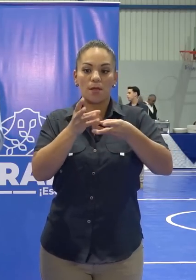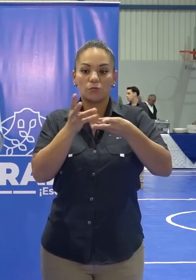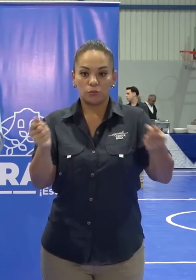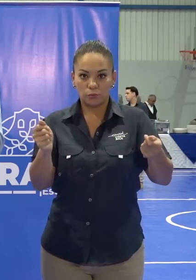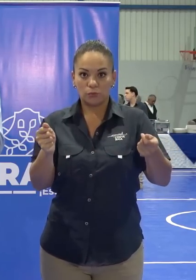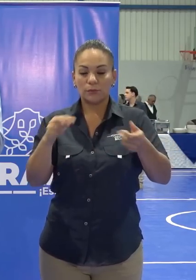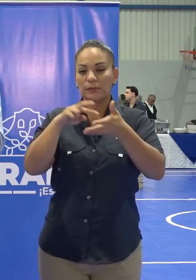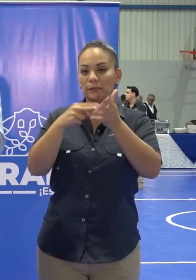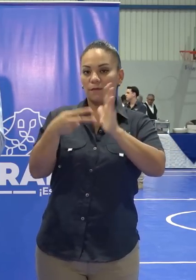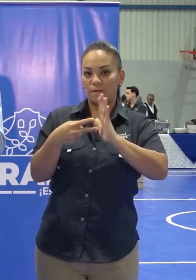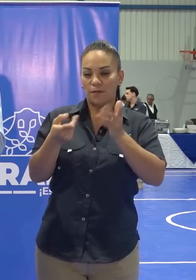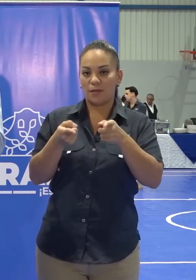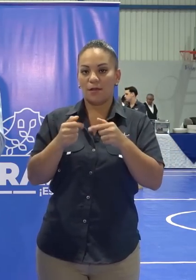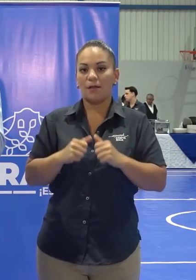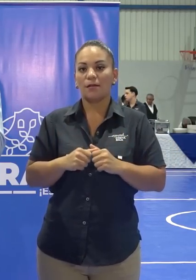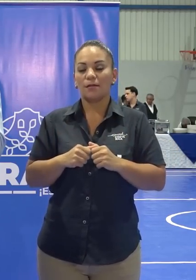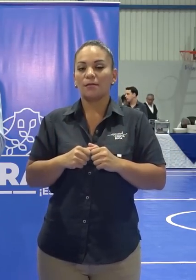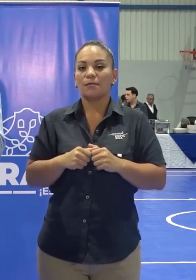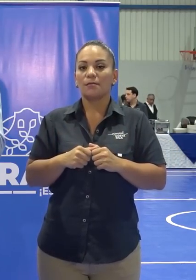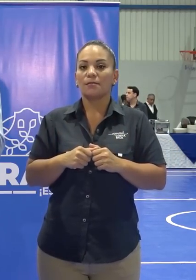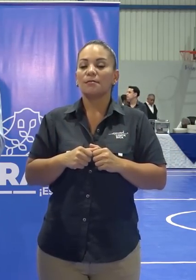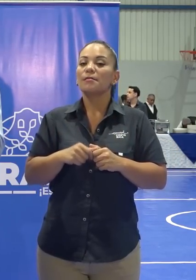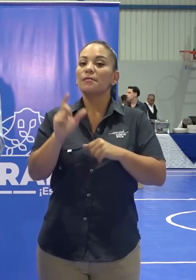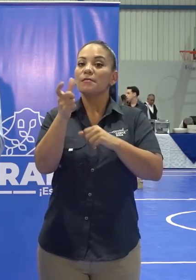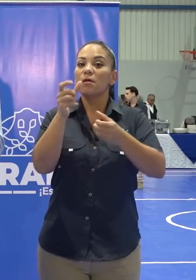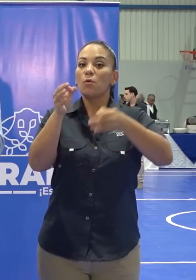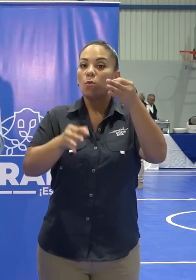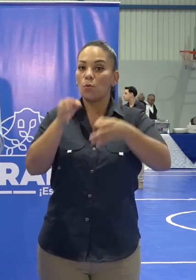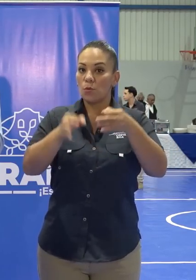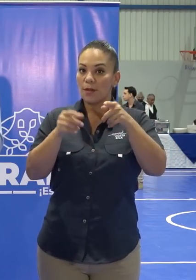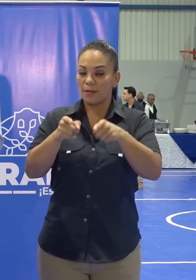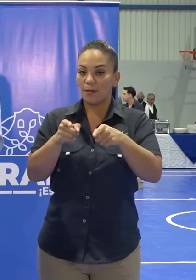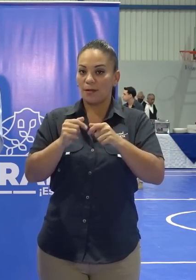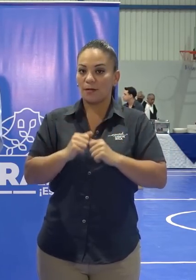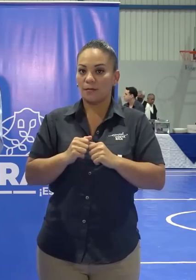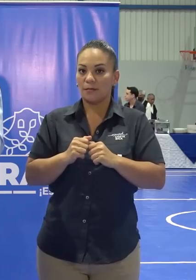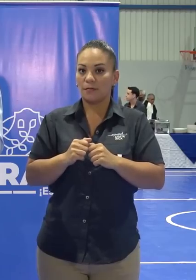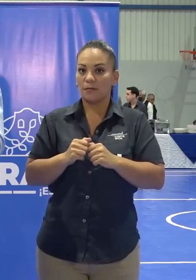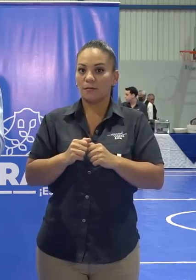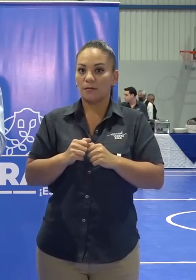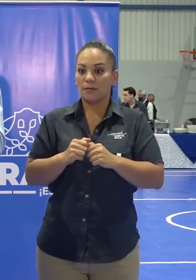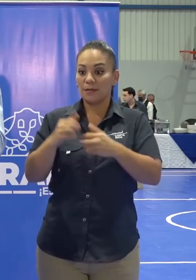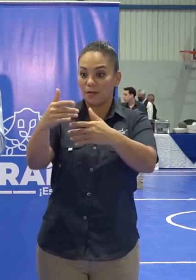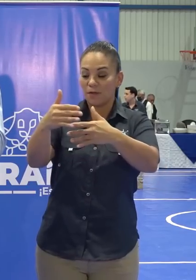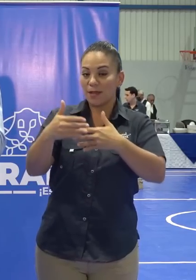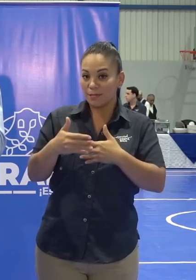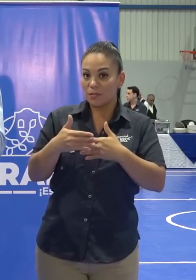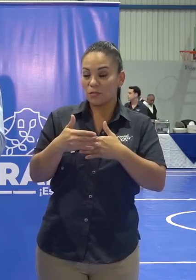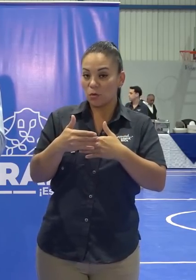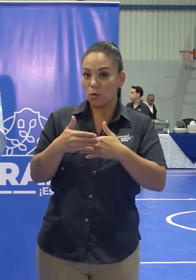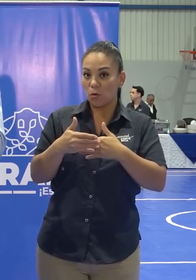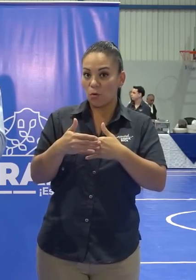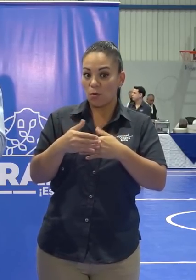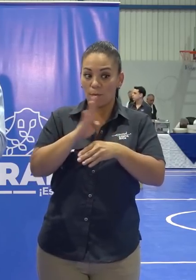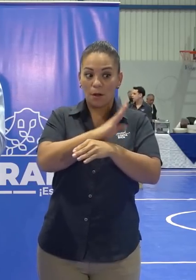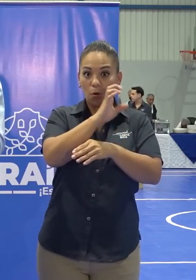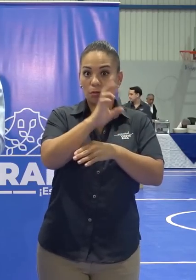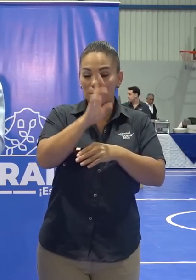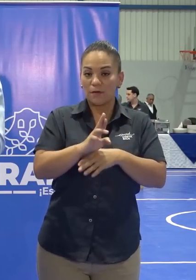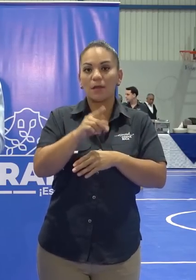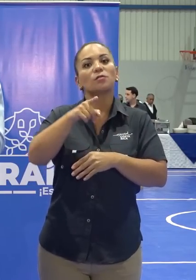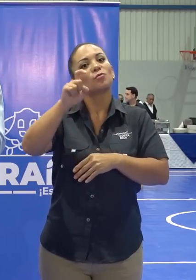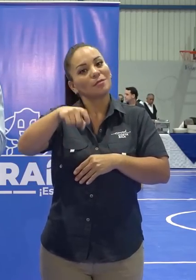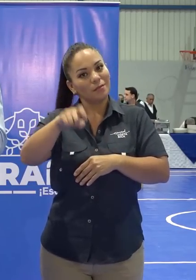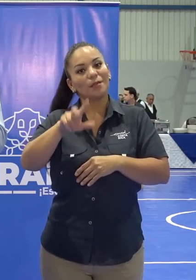es decir, quitar la personería jurídica del registro del Banco Costa Rica, sí requiere